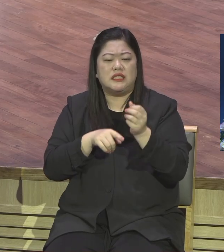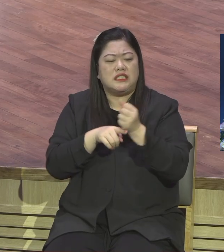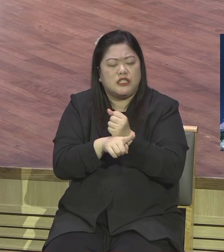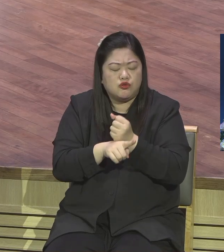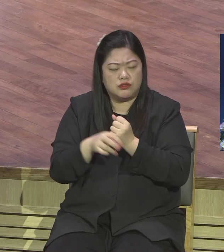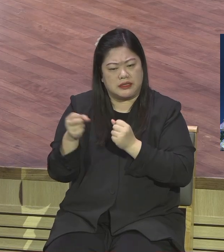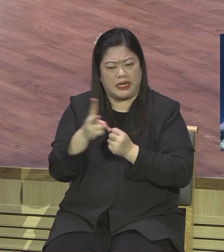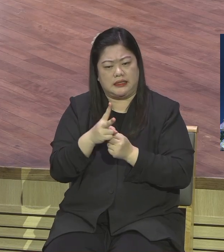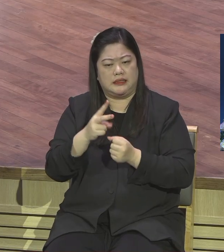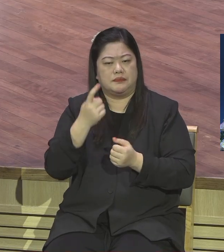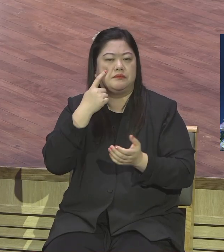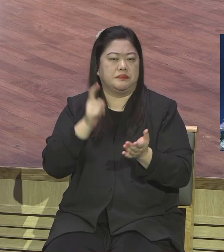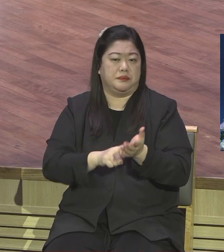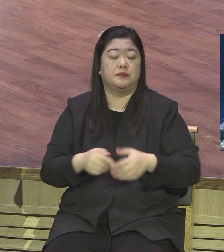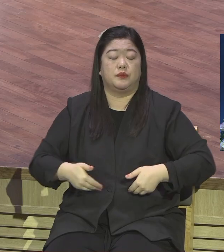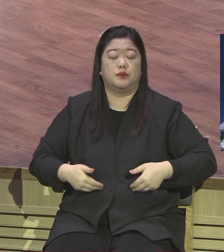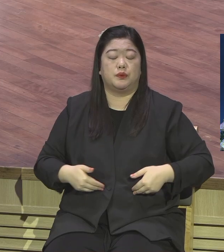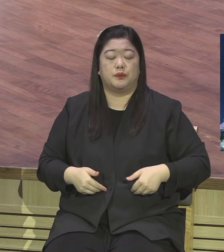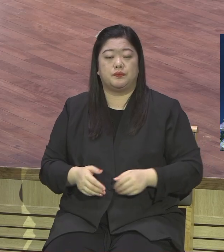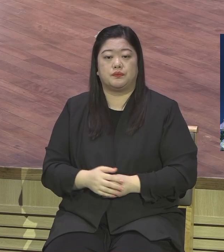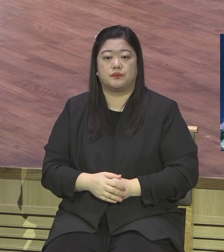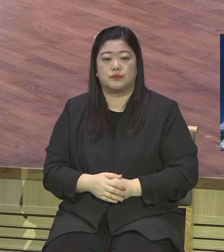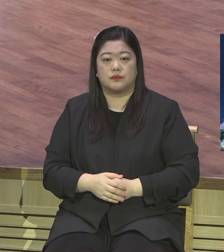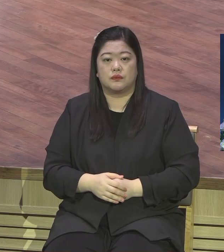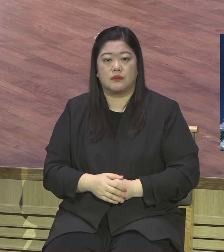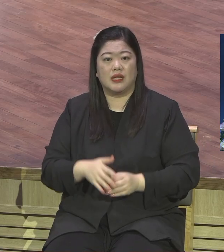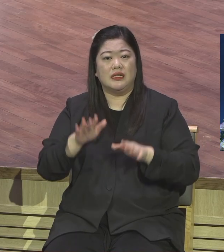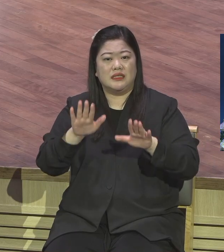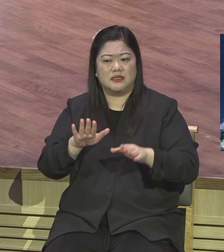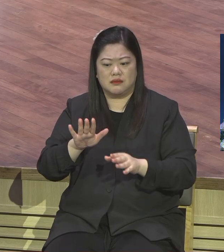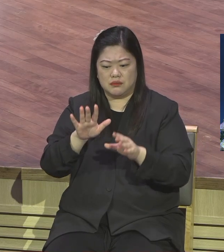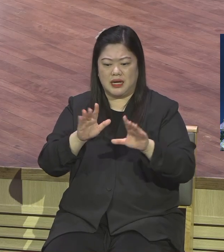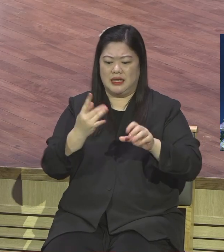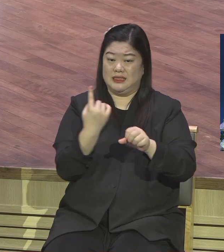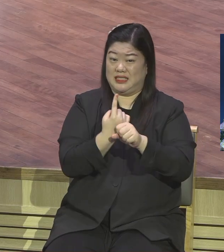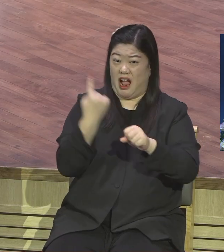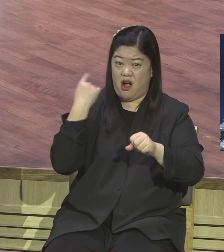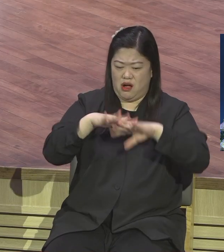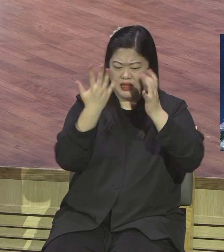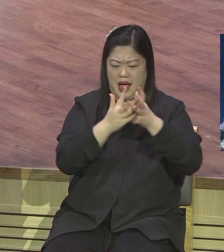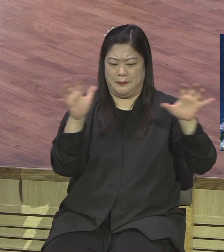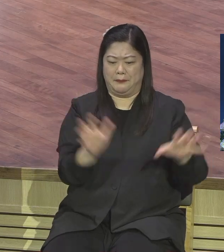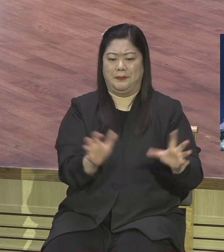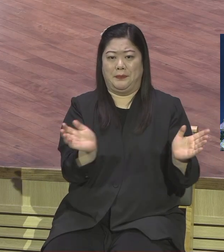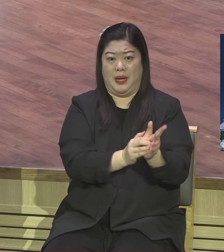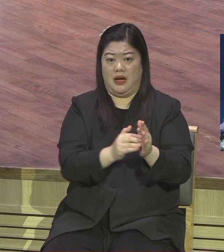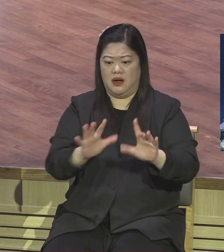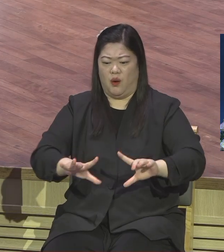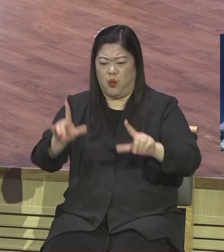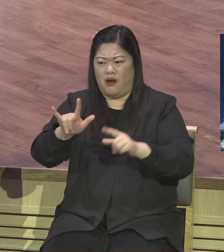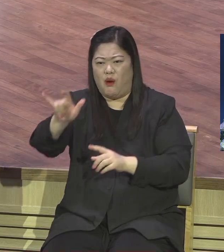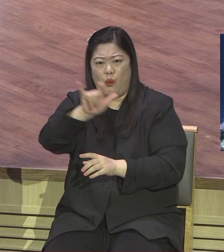모두가 한자리에 함께 예배 드리면서 축하할 수 없는 안타까움이 있지만 이럴